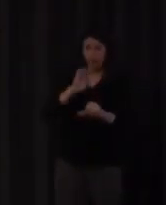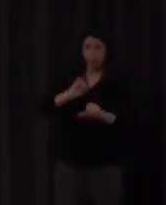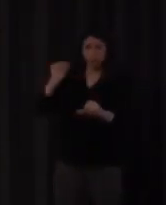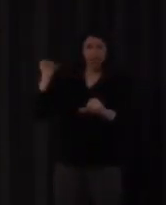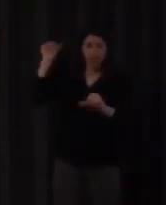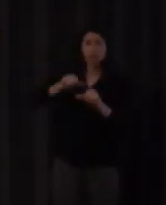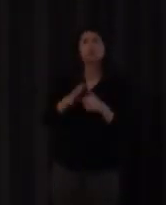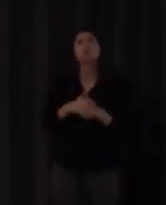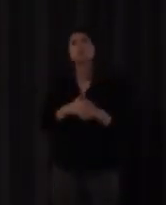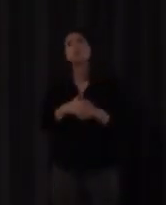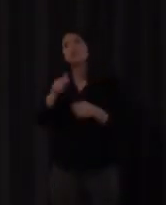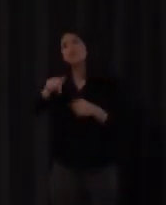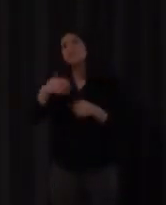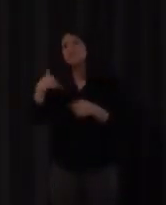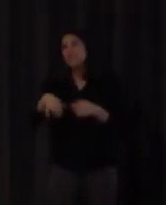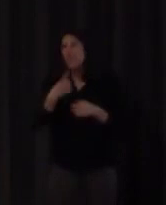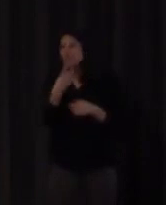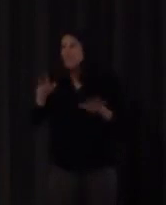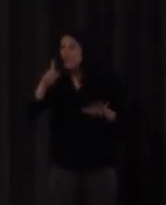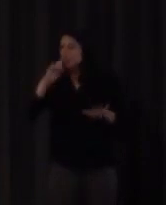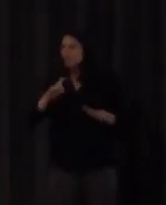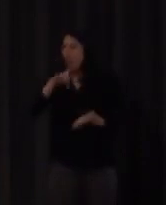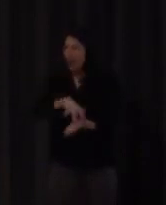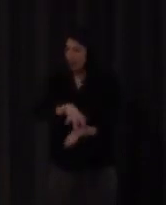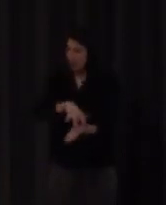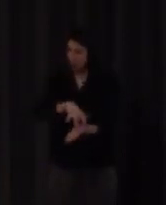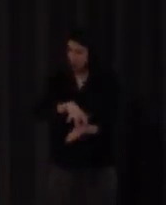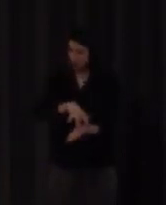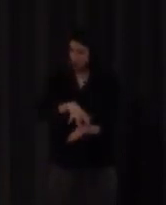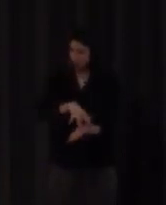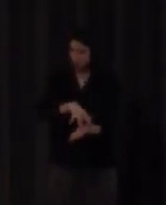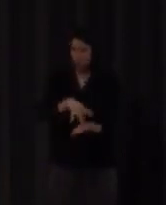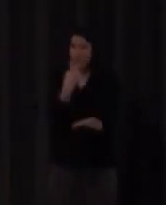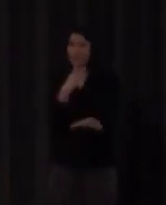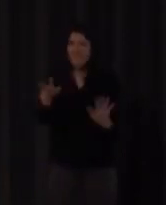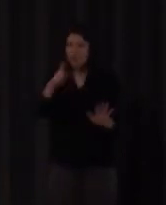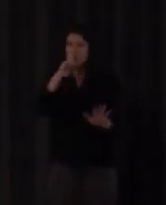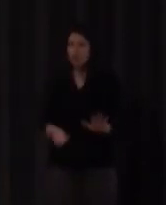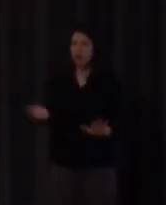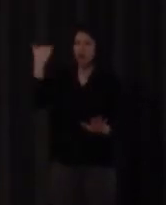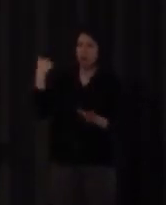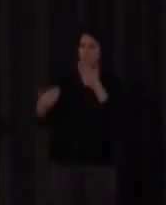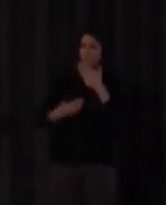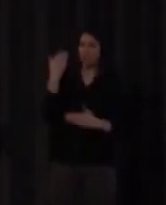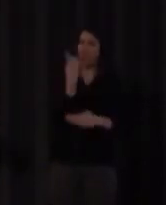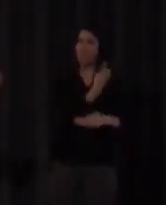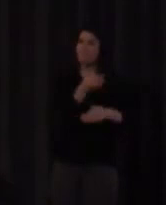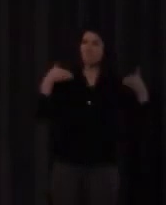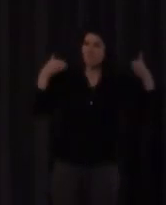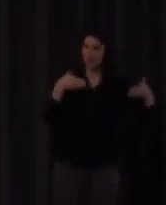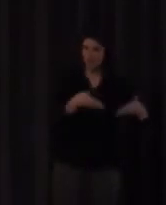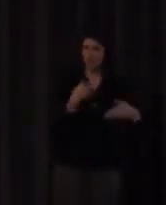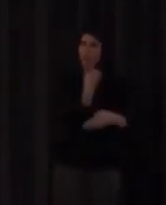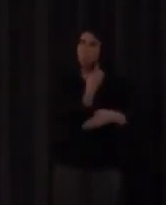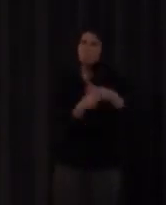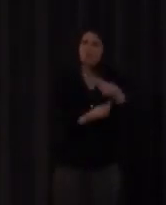decimoséptimo decía hace 18 años casi que se empezó en primaria y en primaria lo que se hizo fue a través